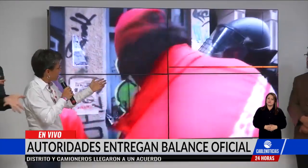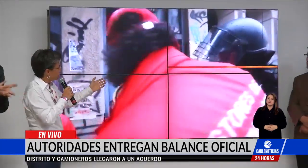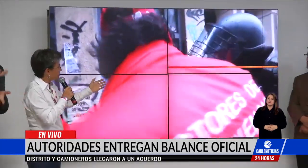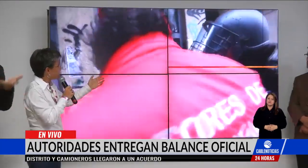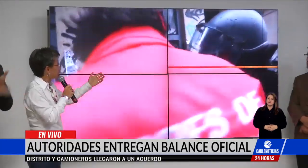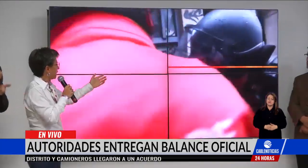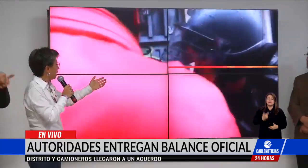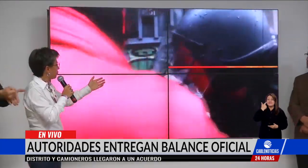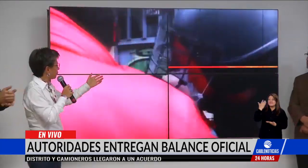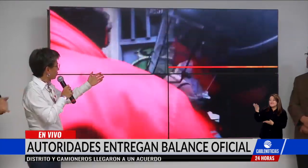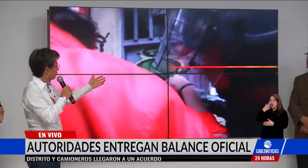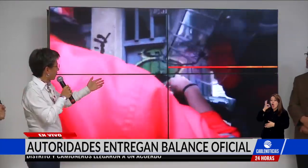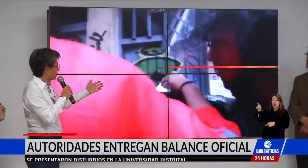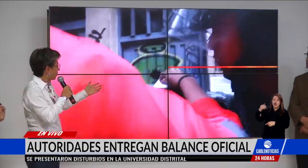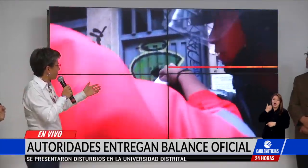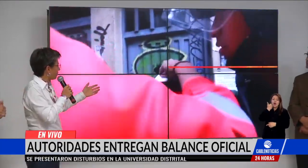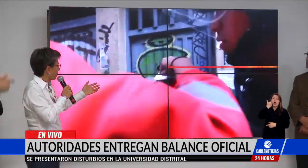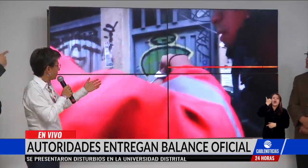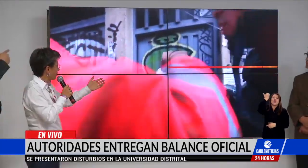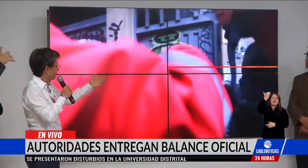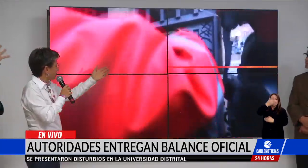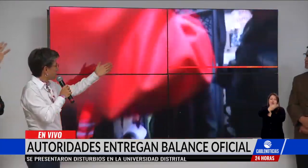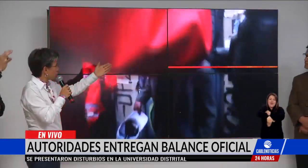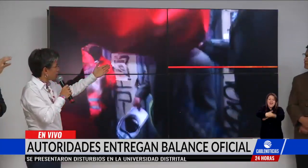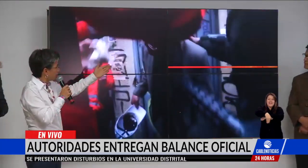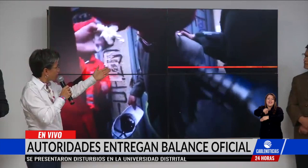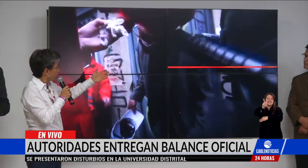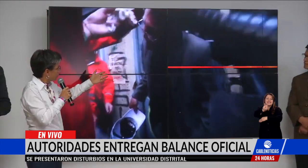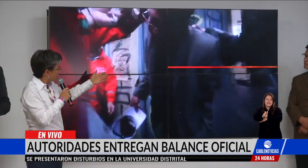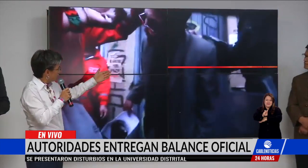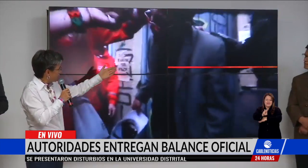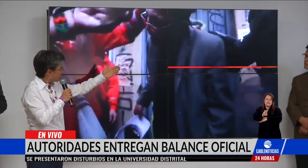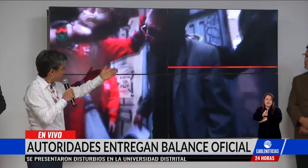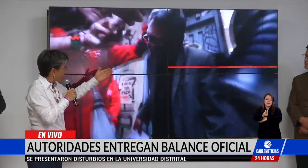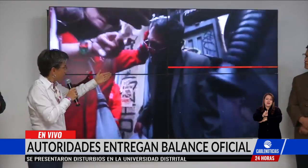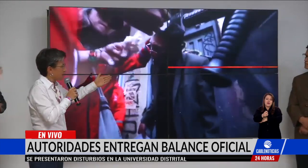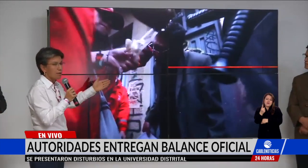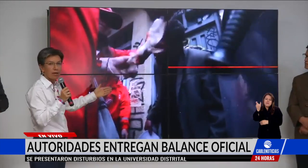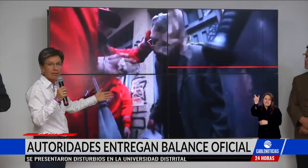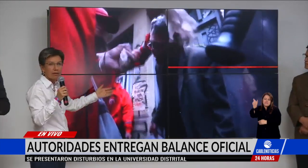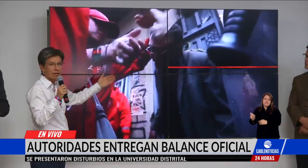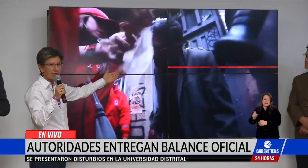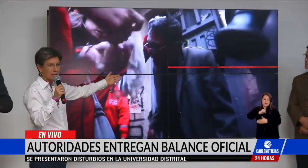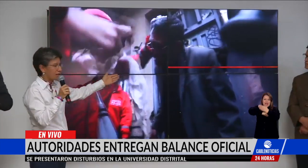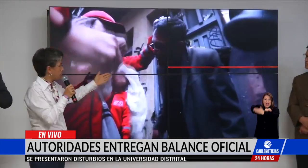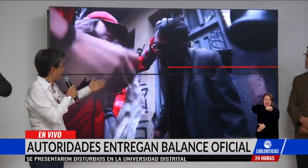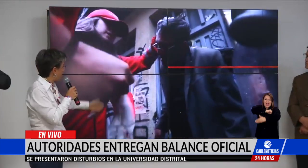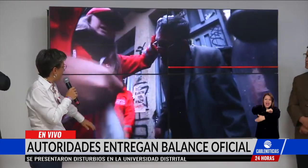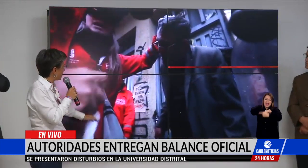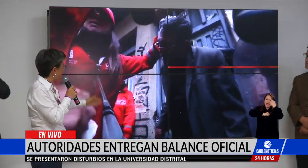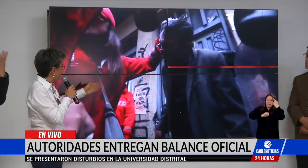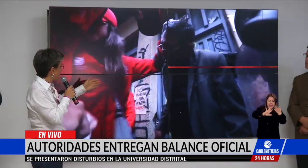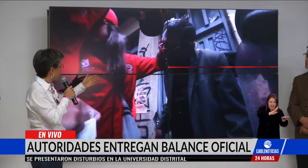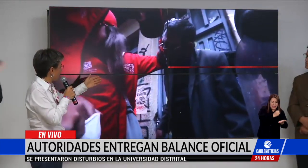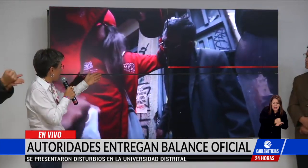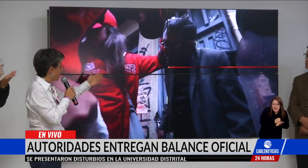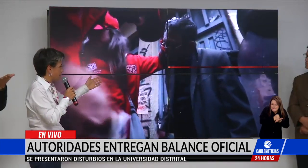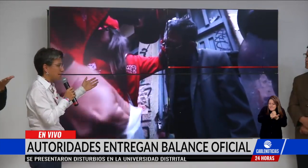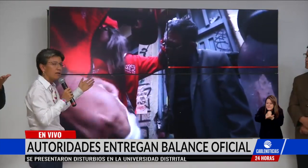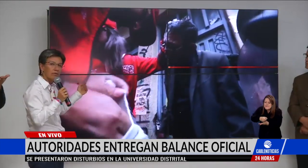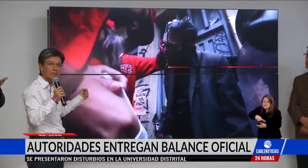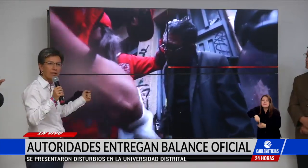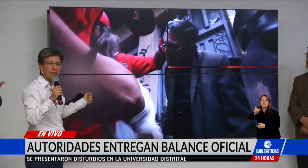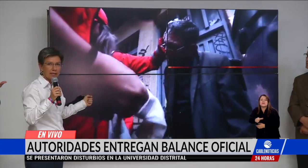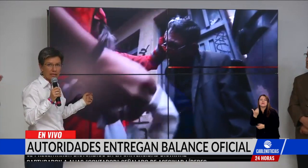A este señor adulto sobre la séptima, incluso un miembro del ESMAD pues se devuelve y lo que hace es ayudar a atender al señor